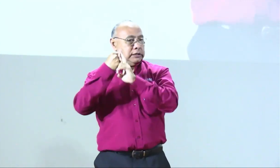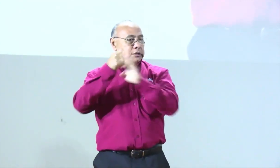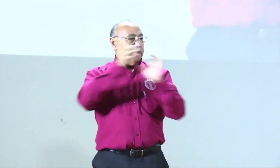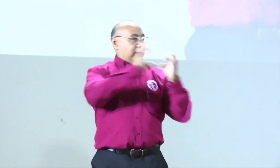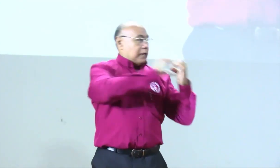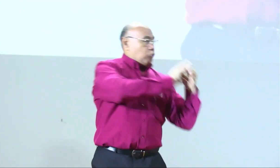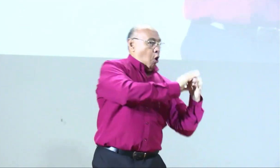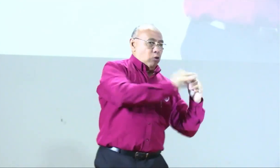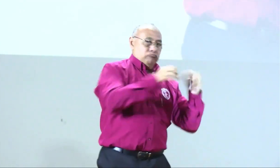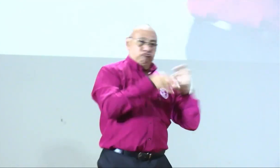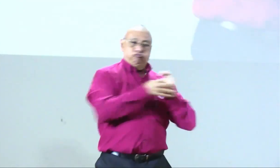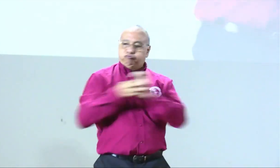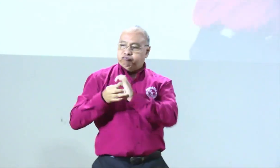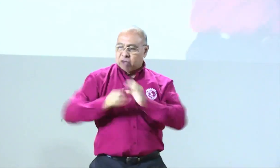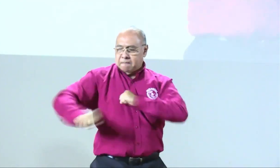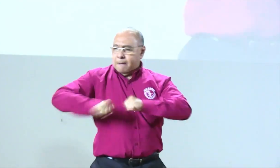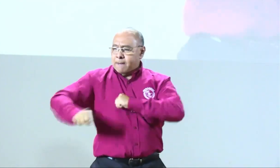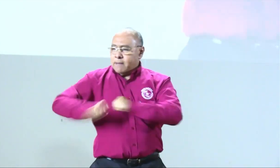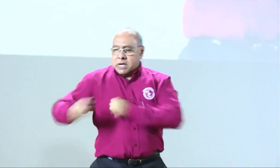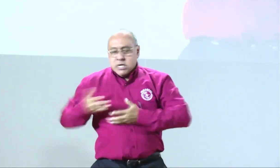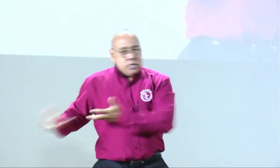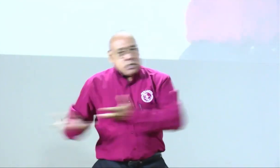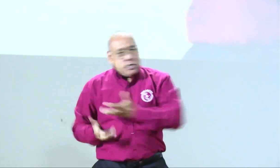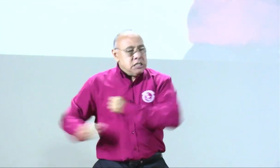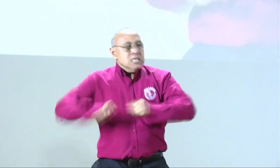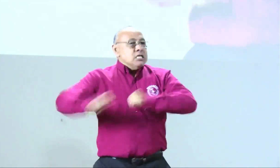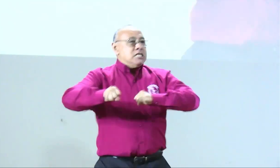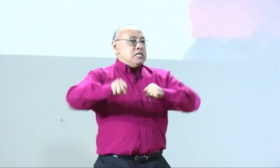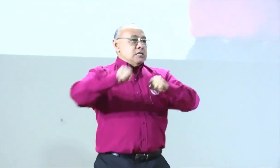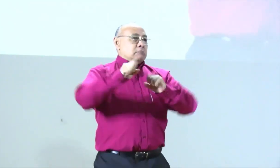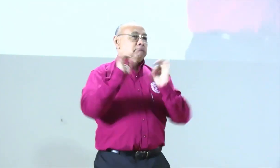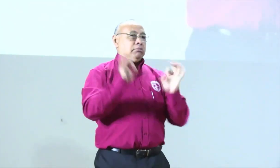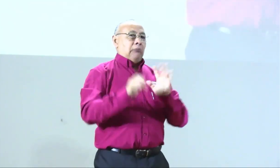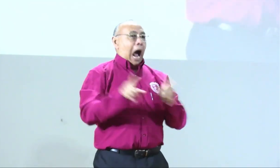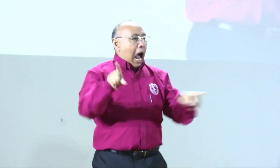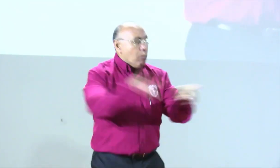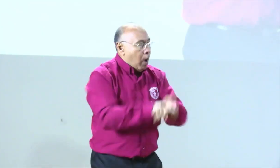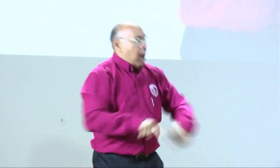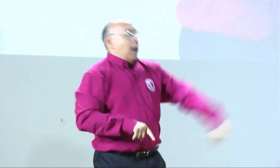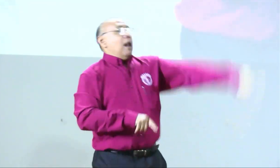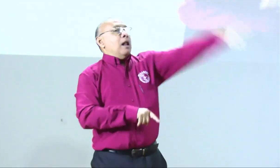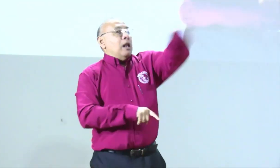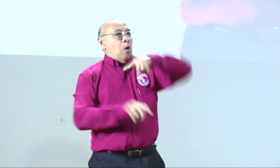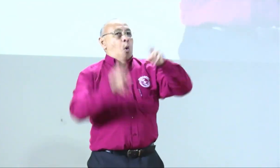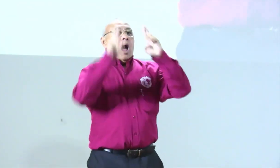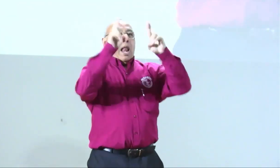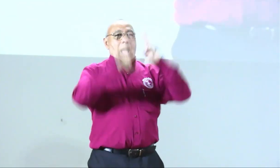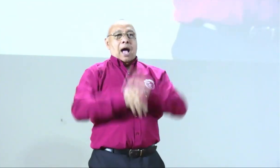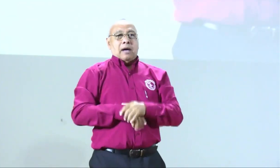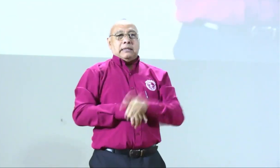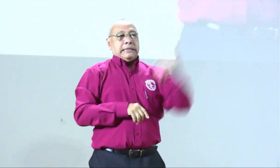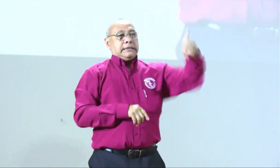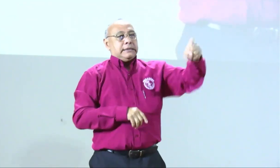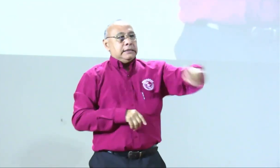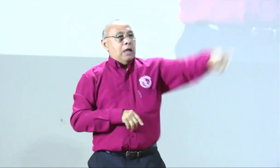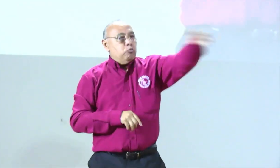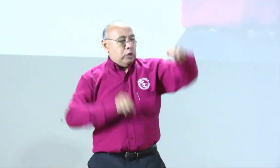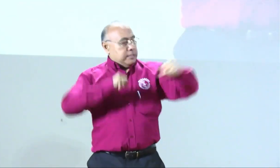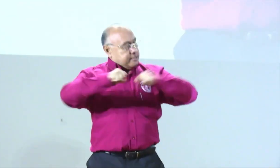a a sonrisa a sonrisa a Fenascol de la mano trabajando gestionando para